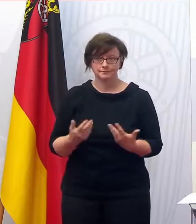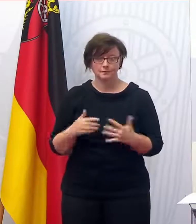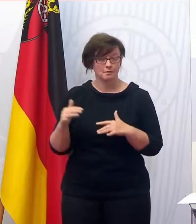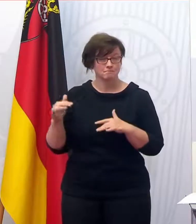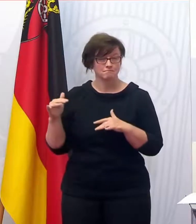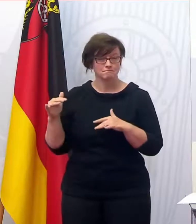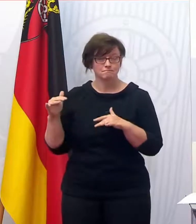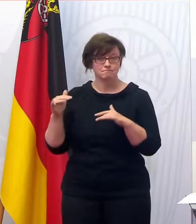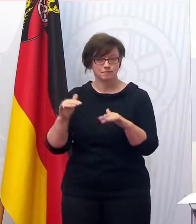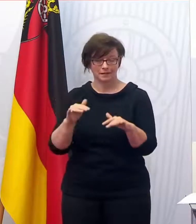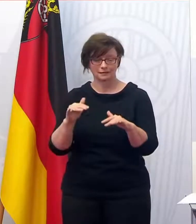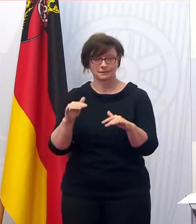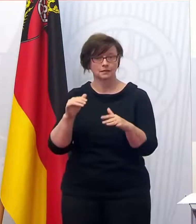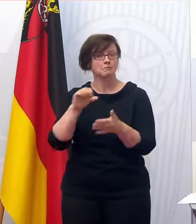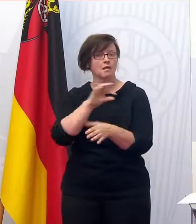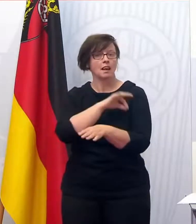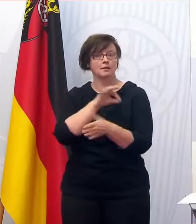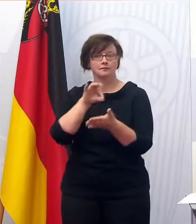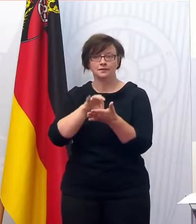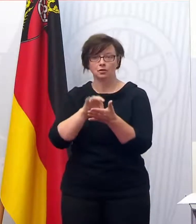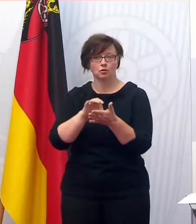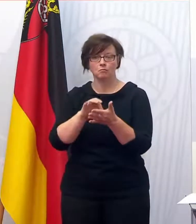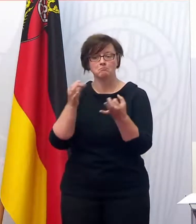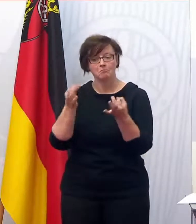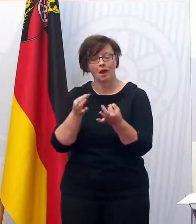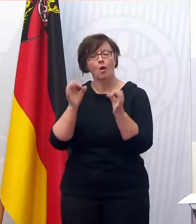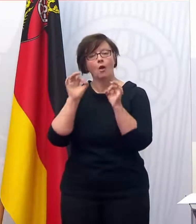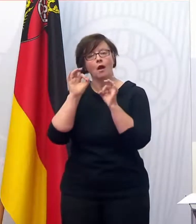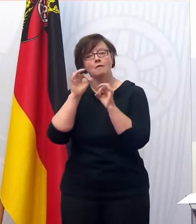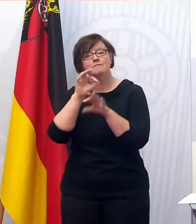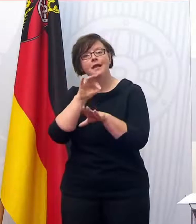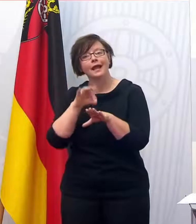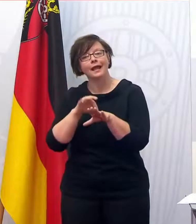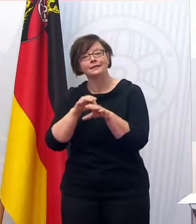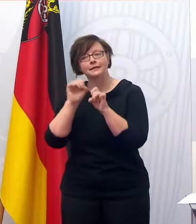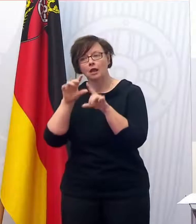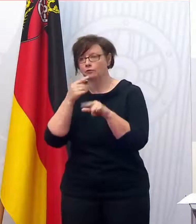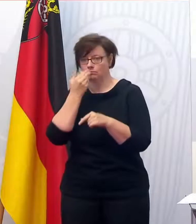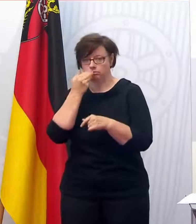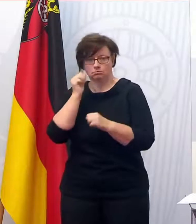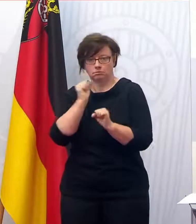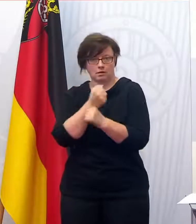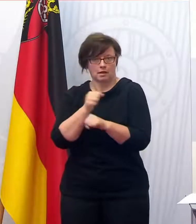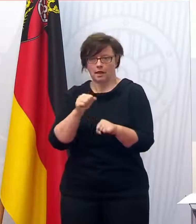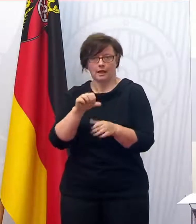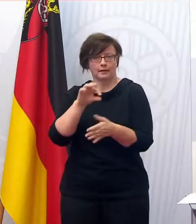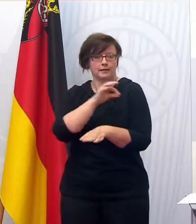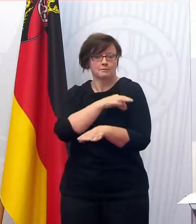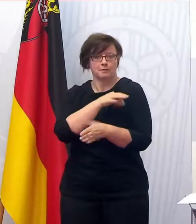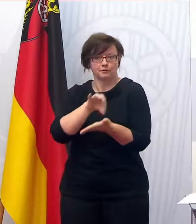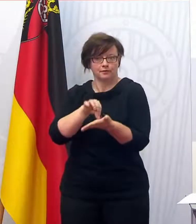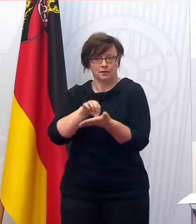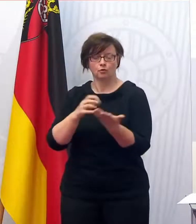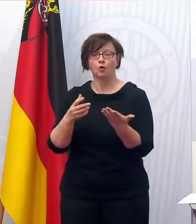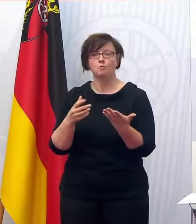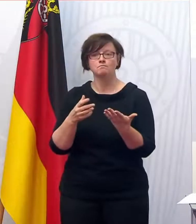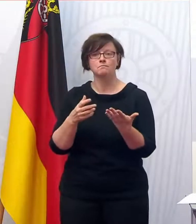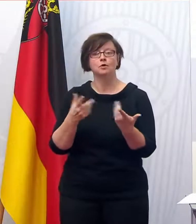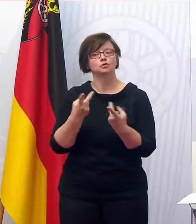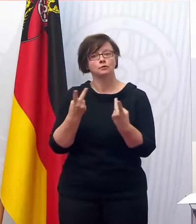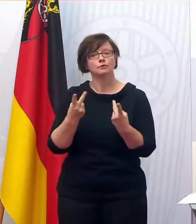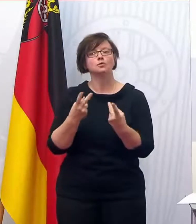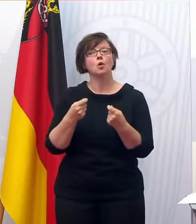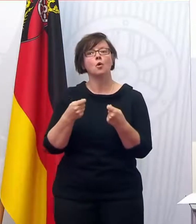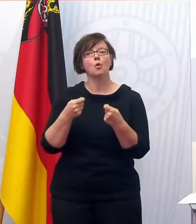Massengeschäft in den Impfzentren nicht mit der ärztlichen Aufklärung. Und ich bin sehr froh, dass der Hausärzteverband und die Kassenärztliche Vereinigung ohnehin